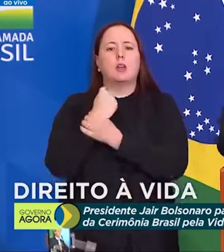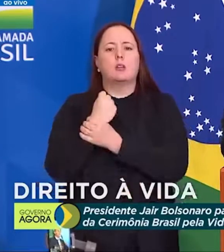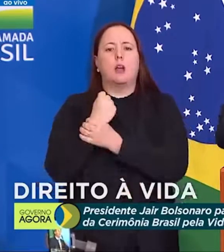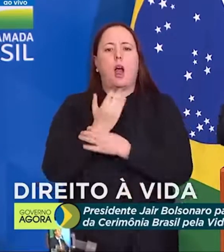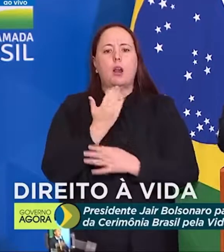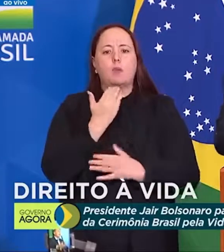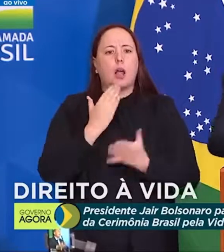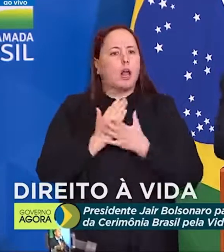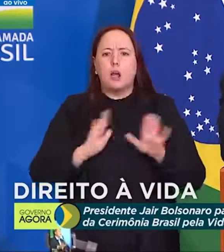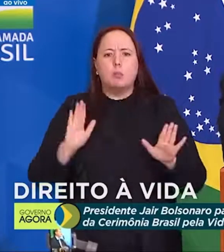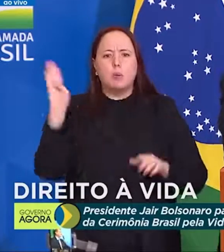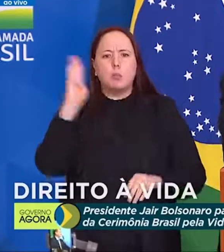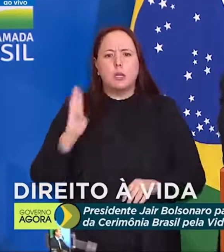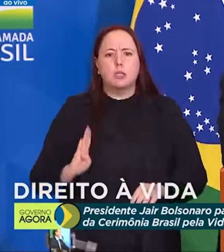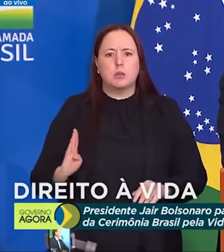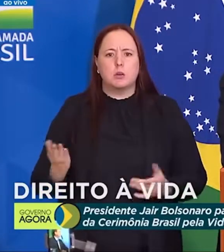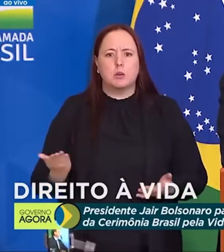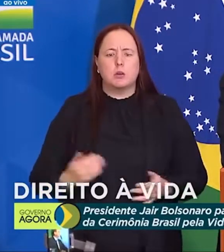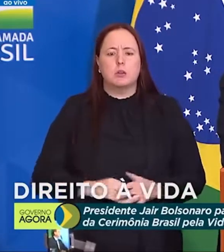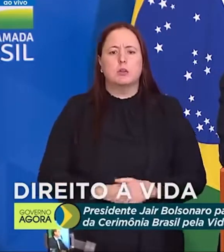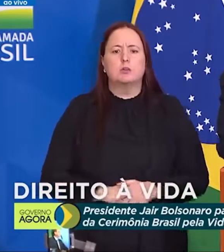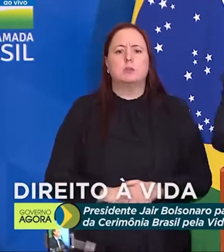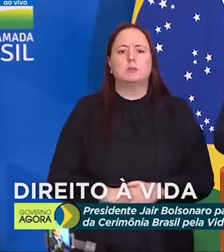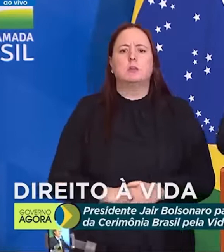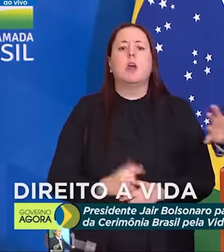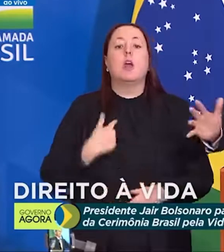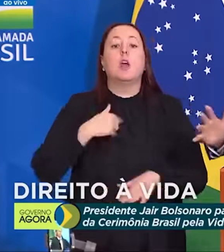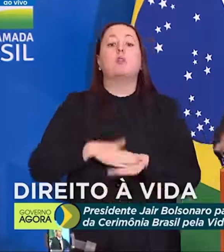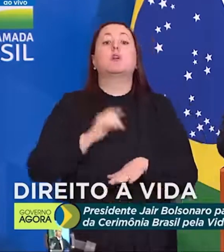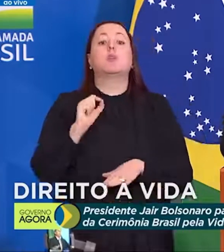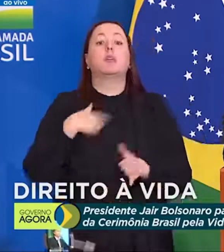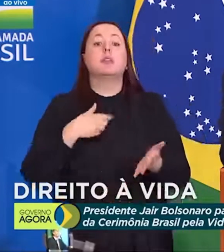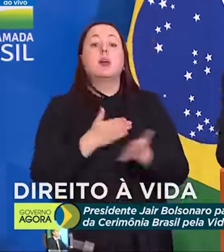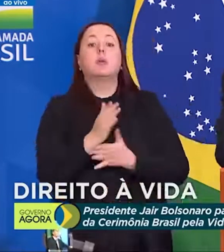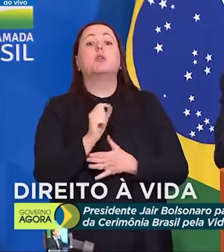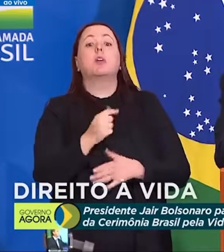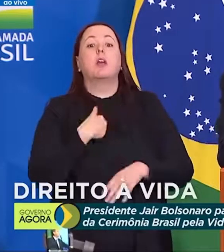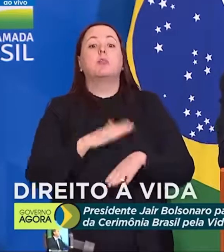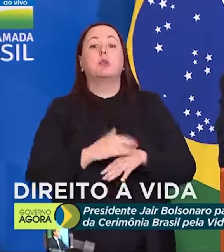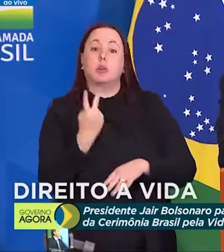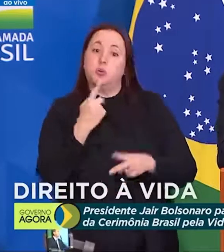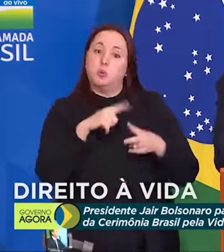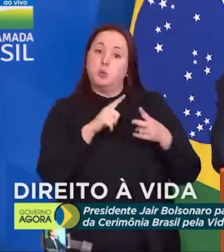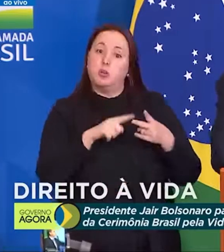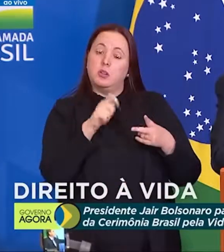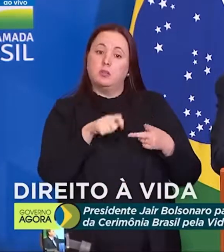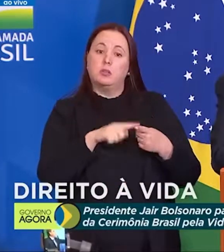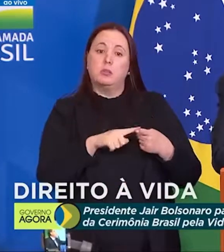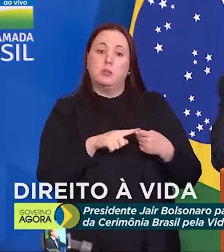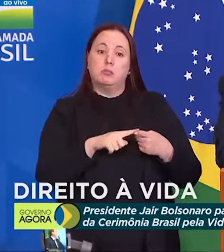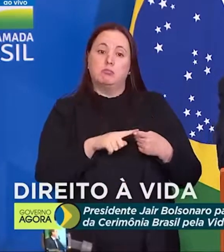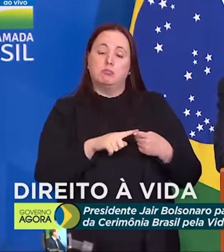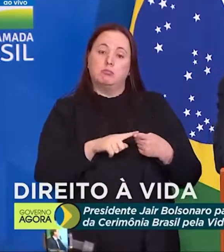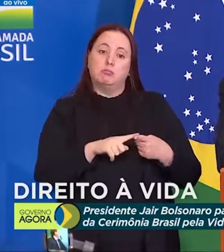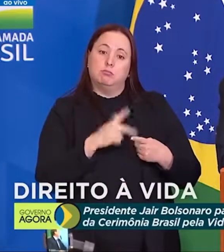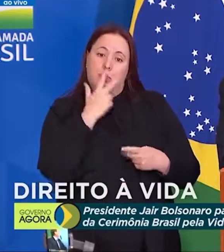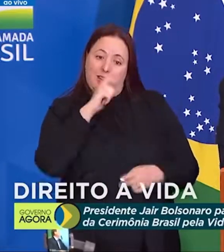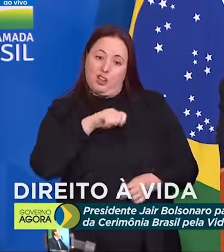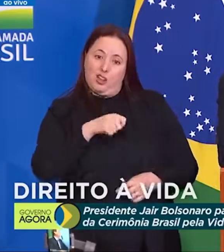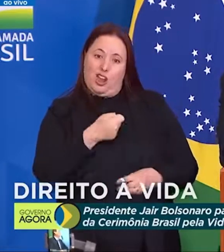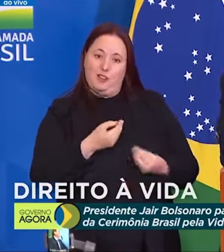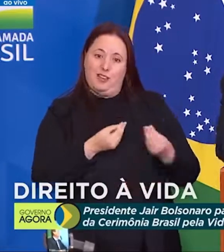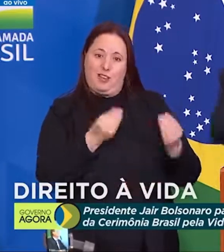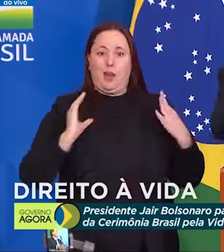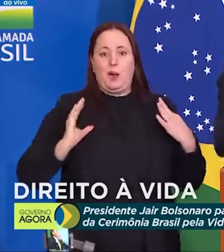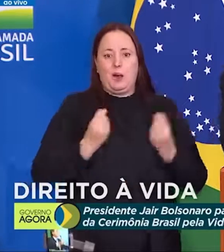alimentar. Acabou o Brasil. O que eu faço se aprovar o marco temporal? Tenho duas opções. Entrega a chave para o ministro do Supremo